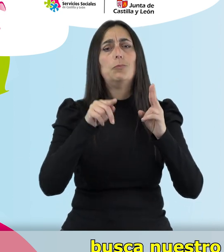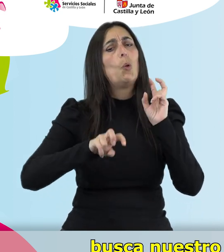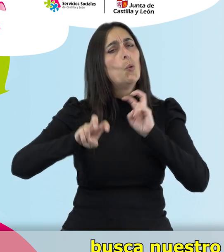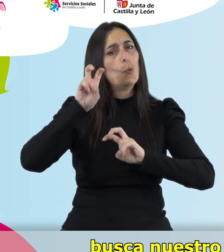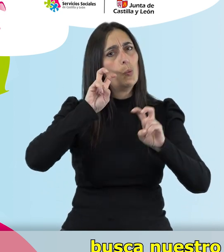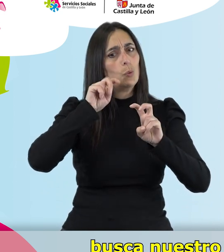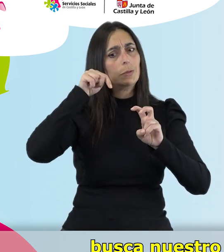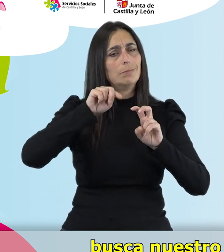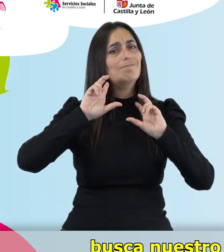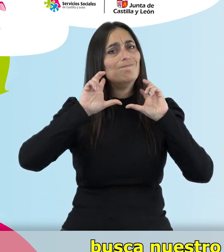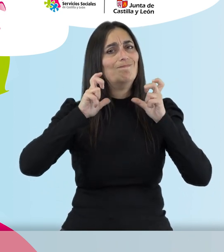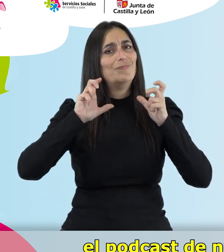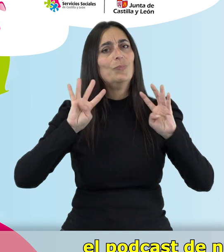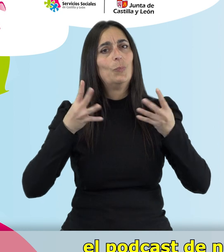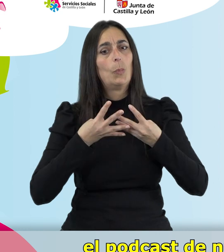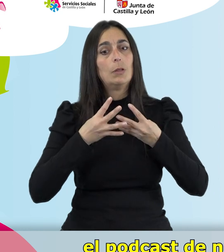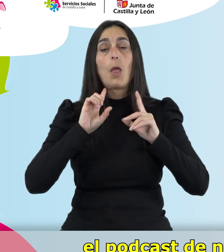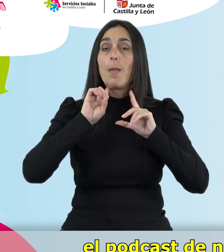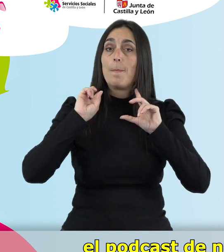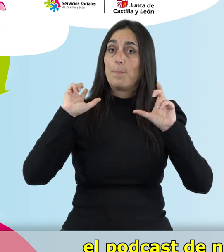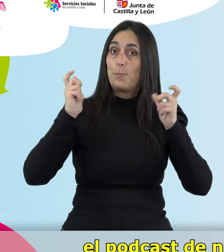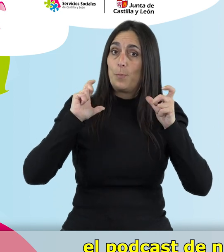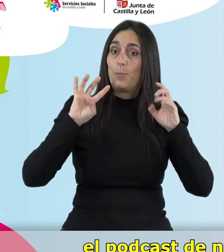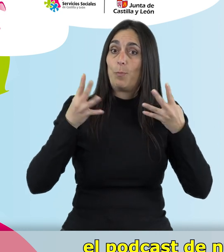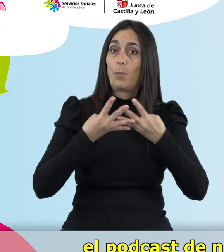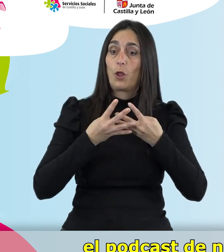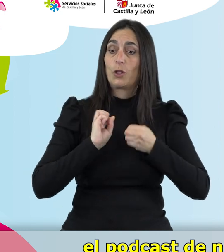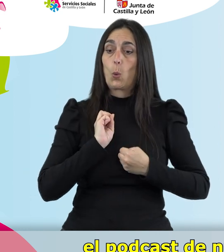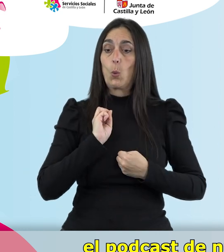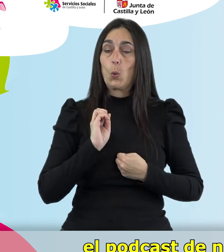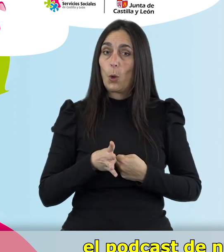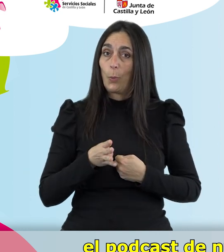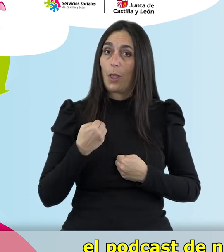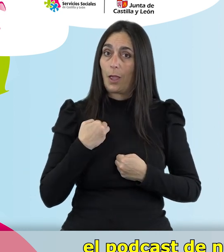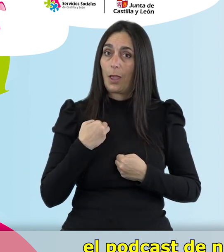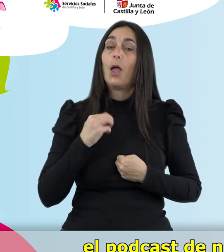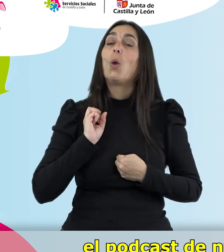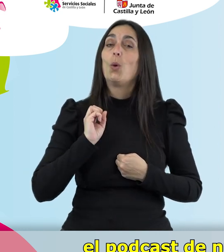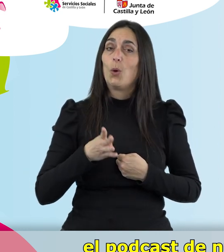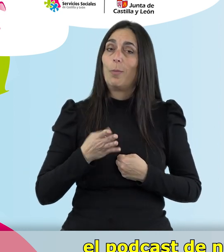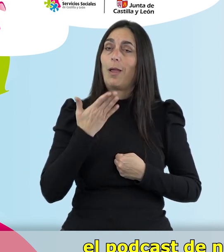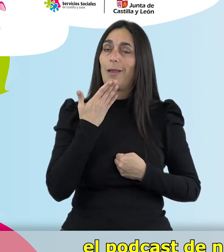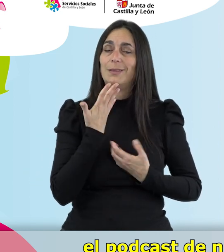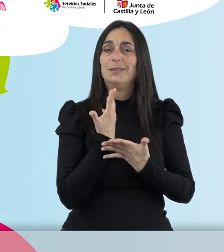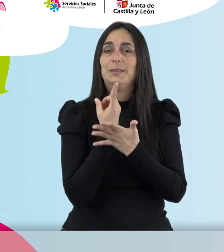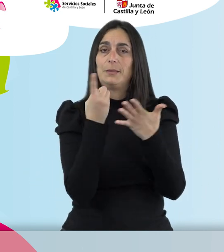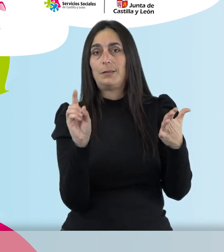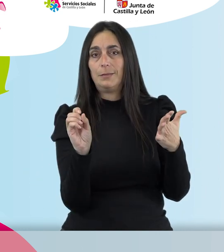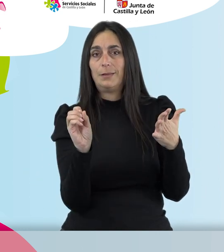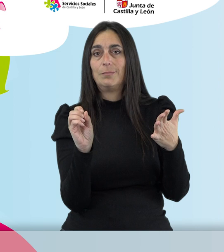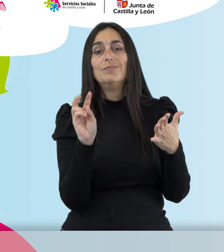micrófono, el de este podcast, el podcast de nuestro club, el Club de los 60.